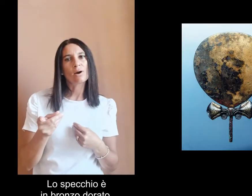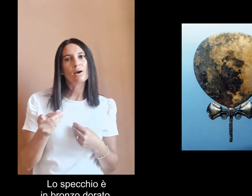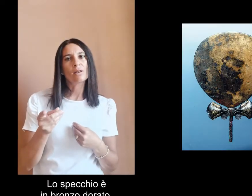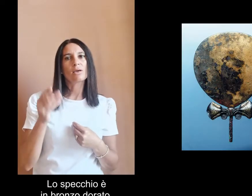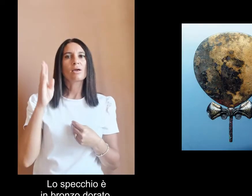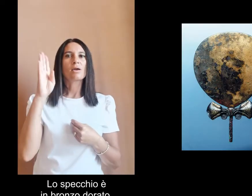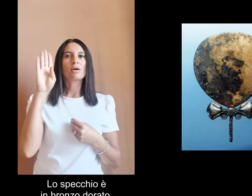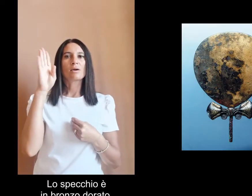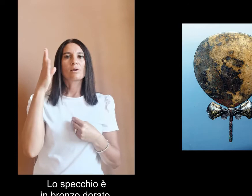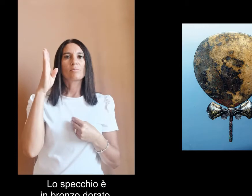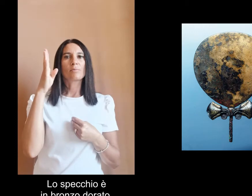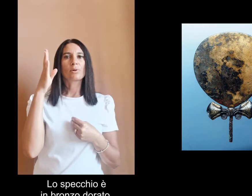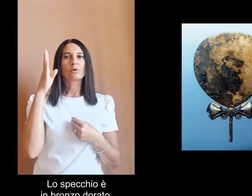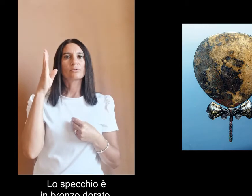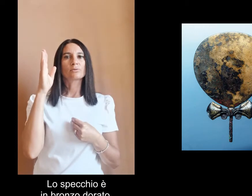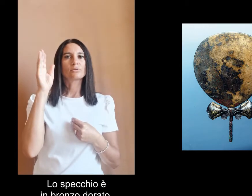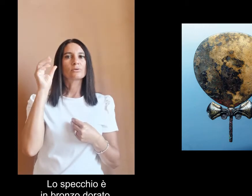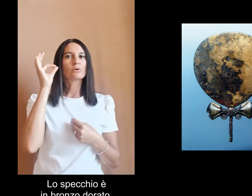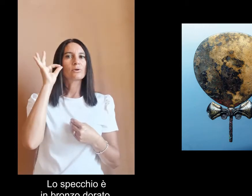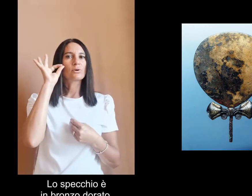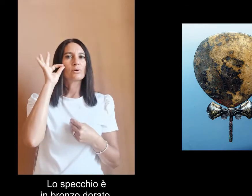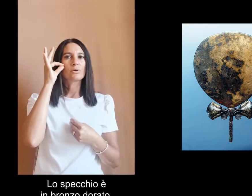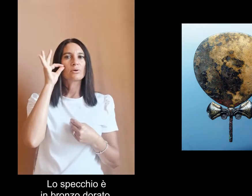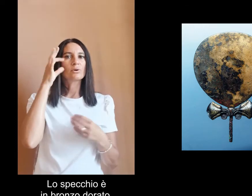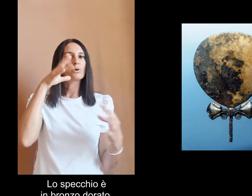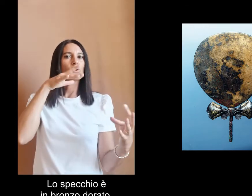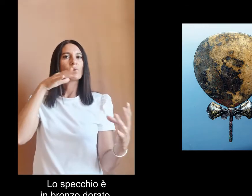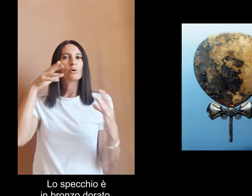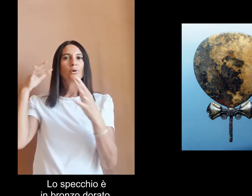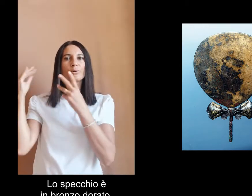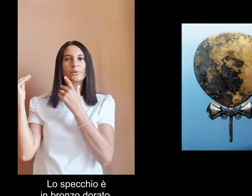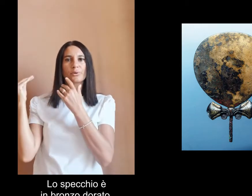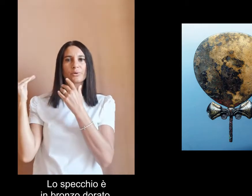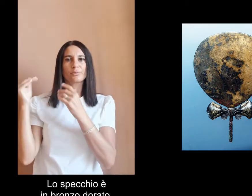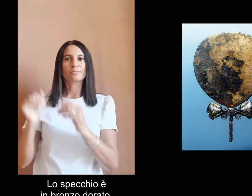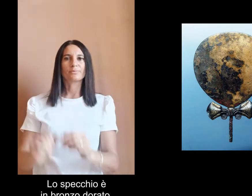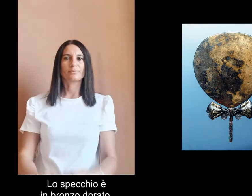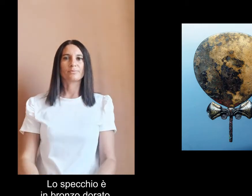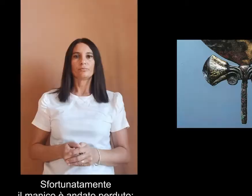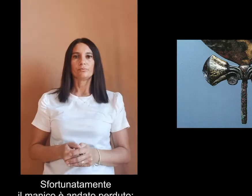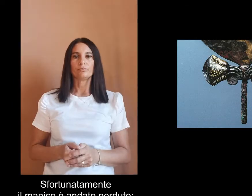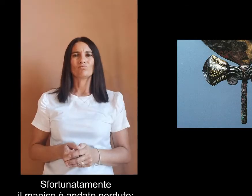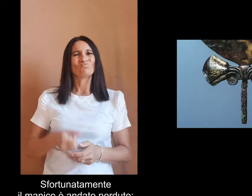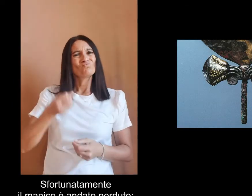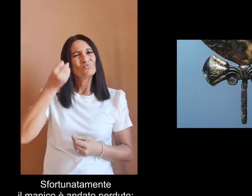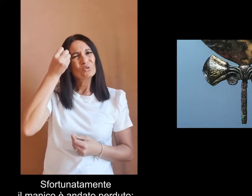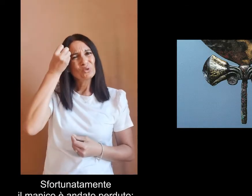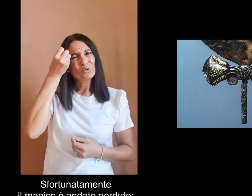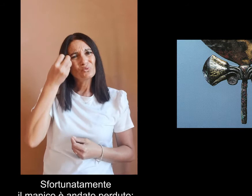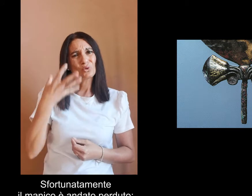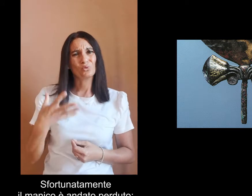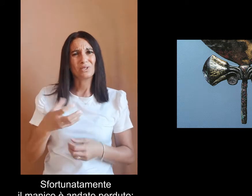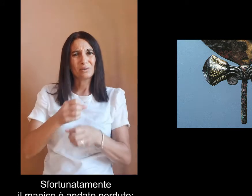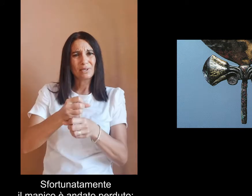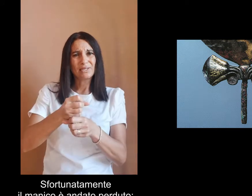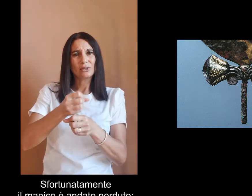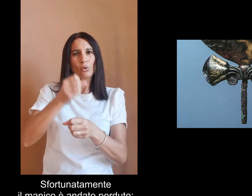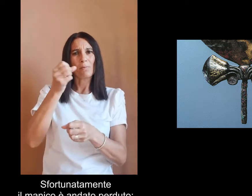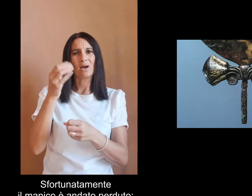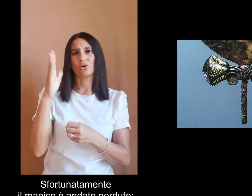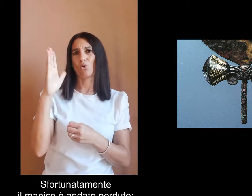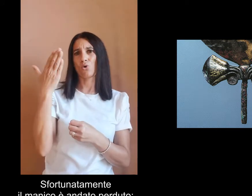è in bronzo dorato sfortunatamente